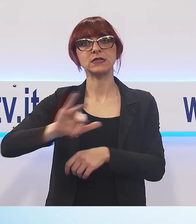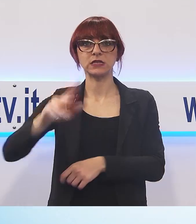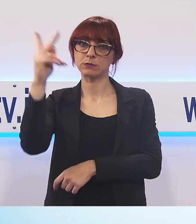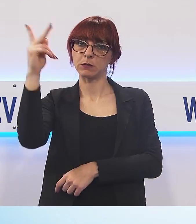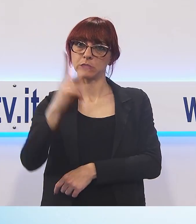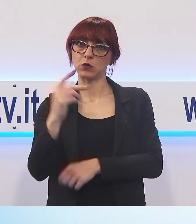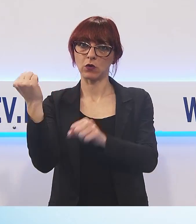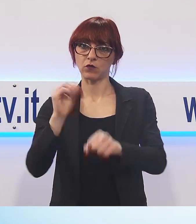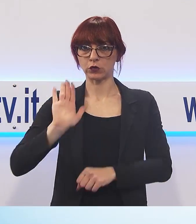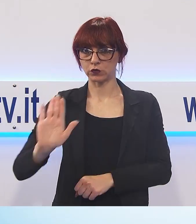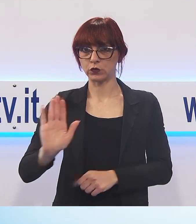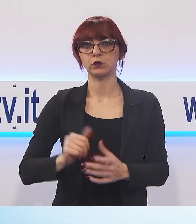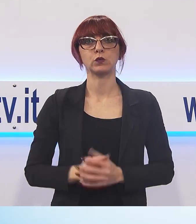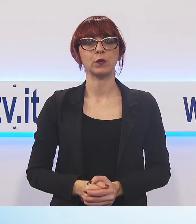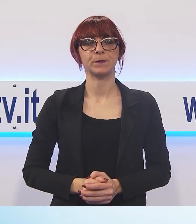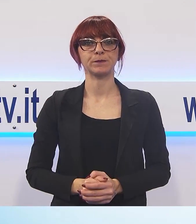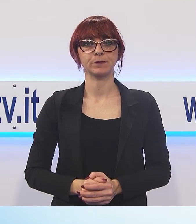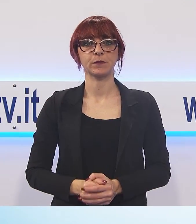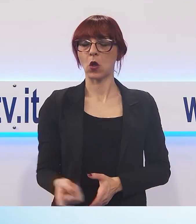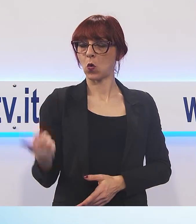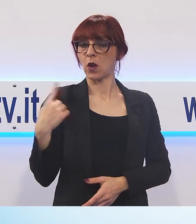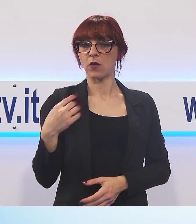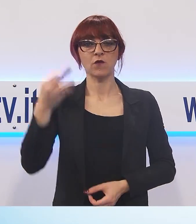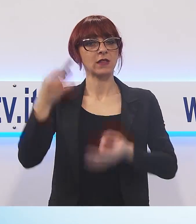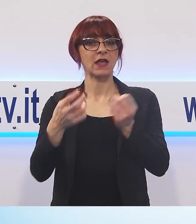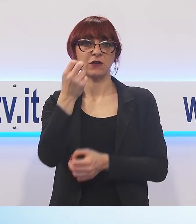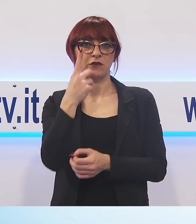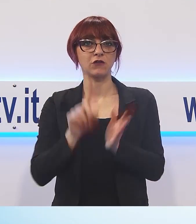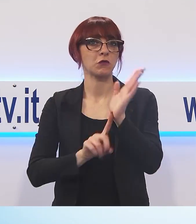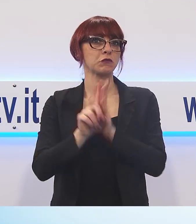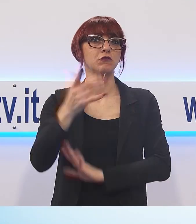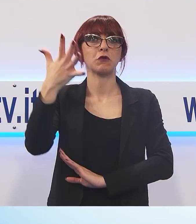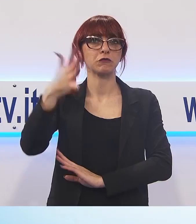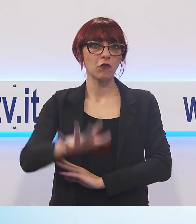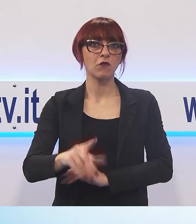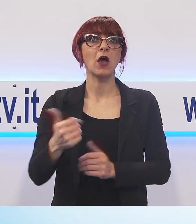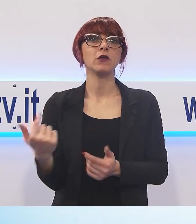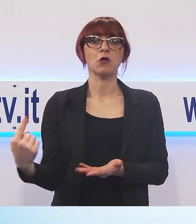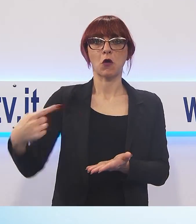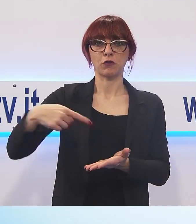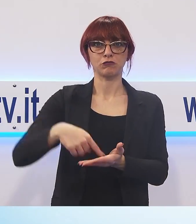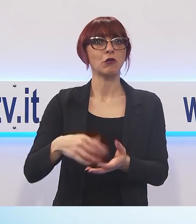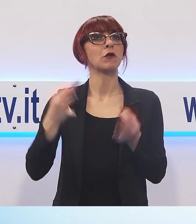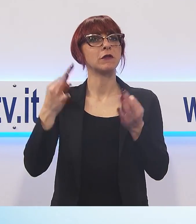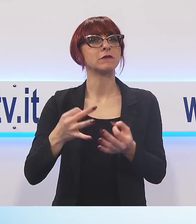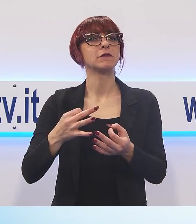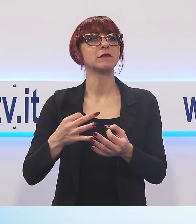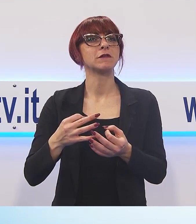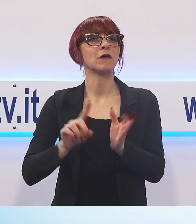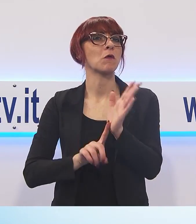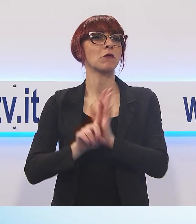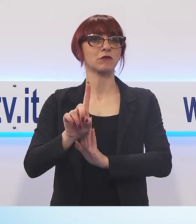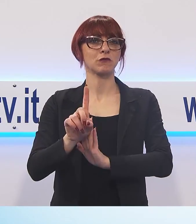il successo dello scorso anno, al Giglio, con il racconto musicale tratto dalla Fanciula del West, troverà piena affermazione venerdì